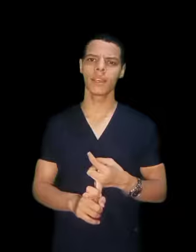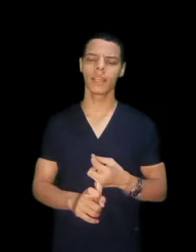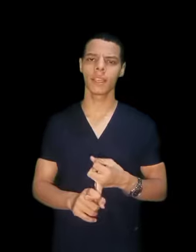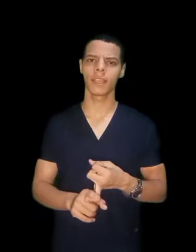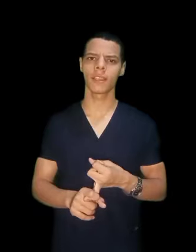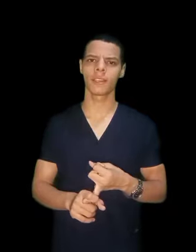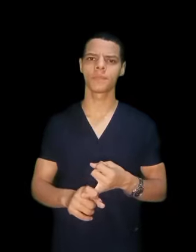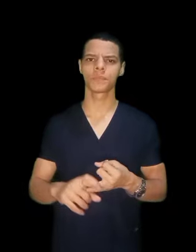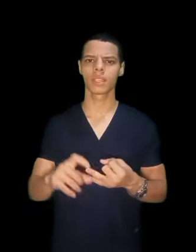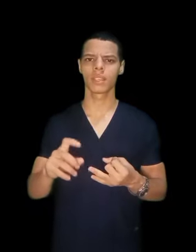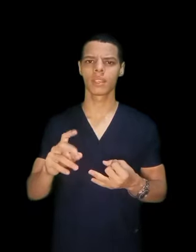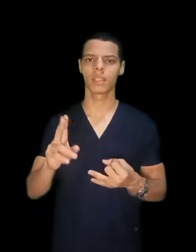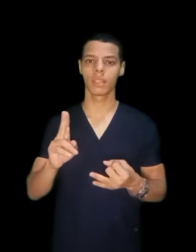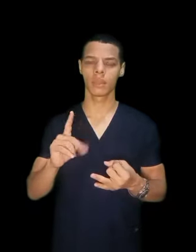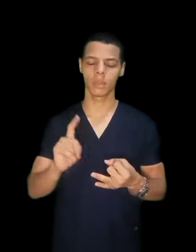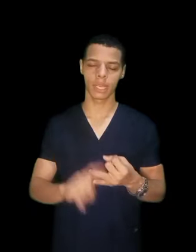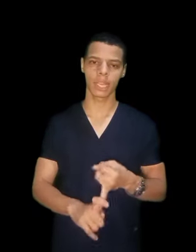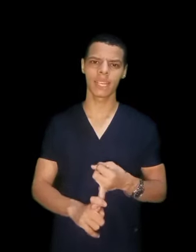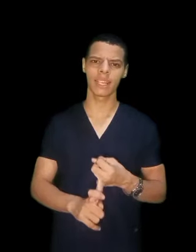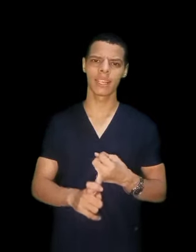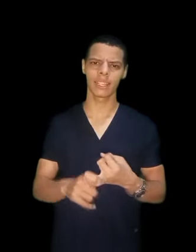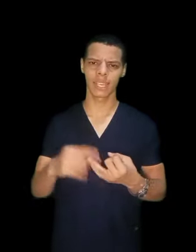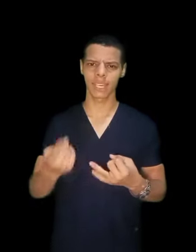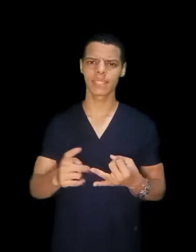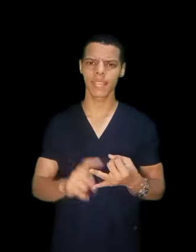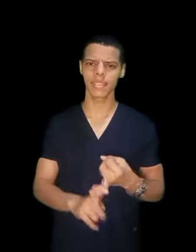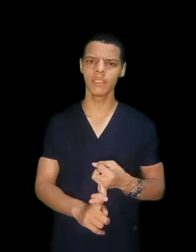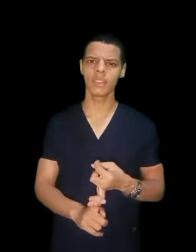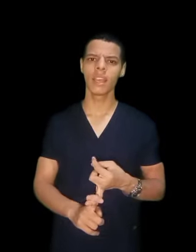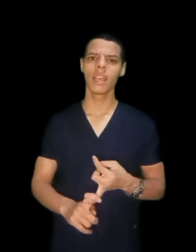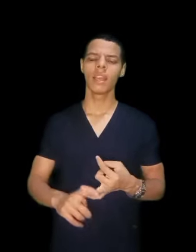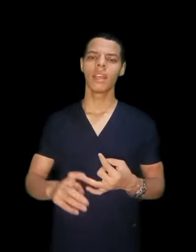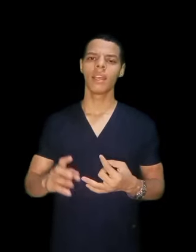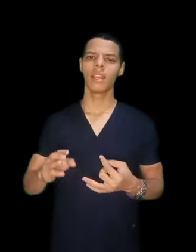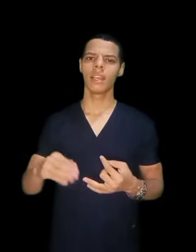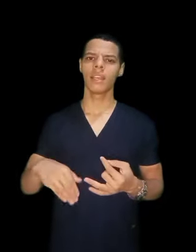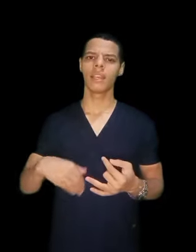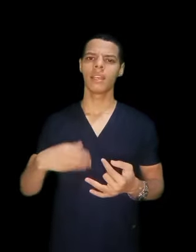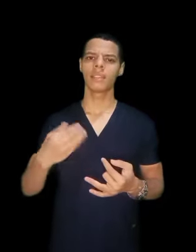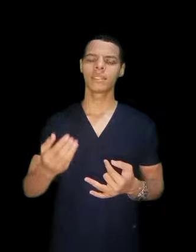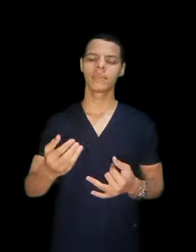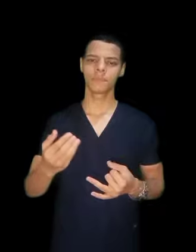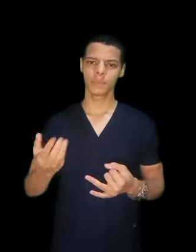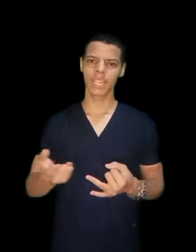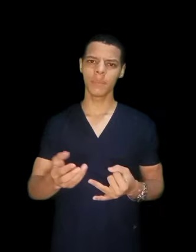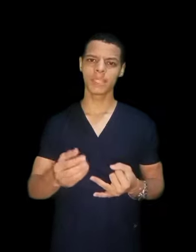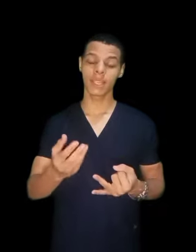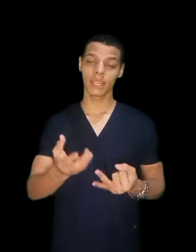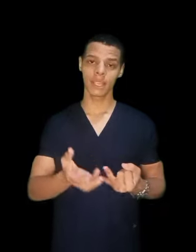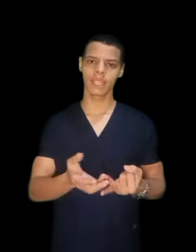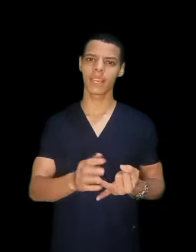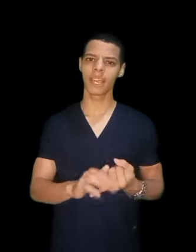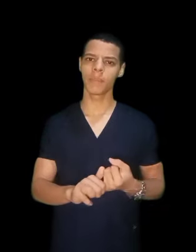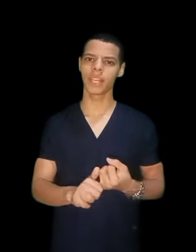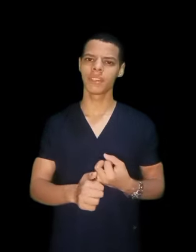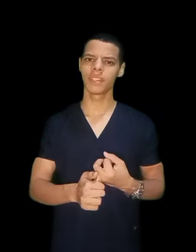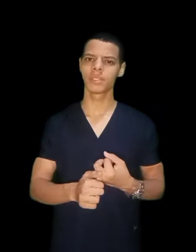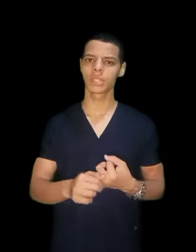غير التكليف التاني ميزة ترجع للمعهد الفن